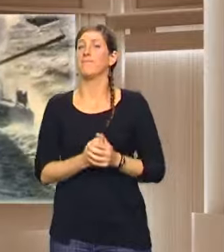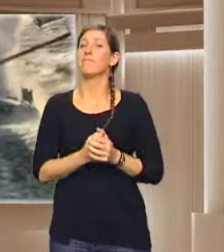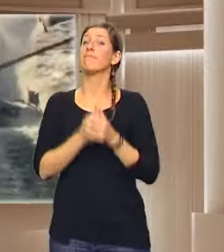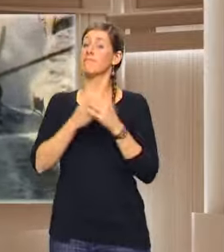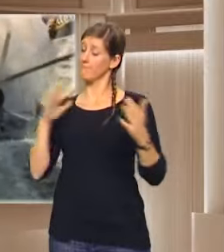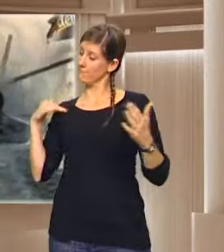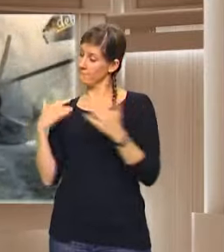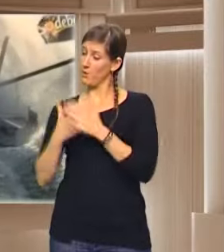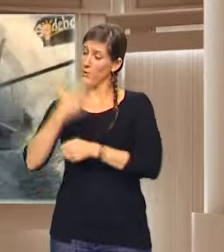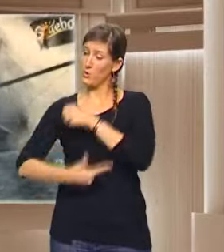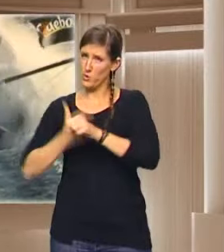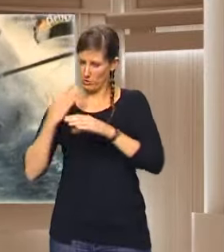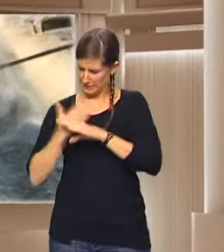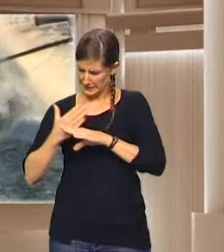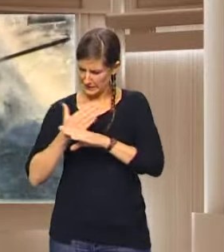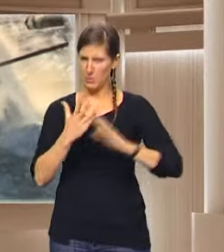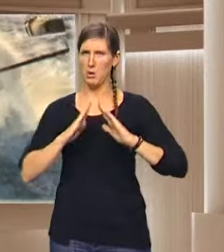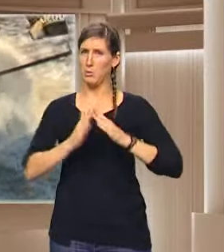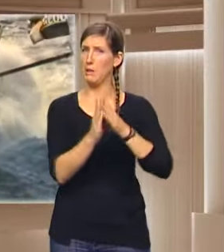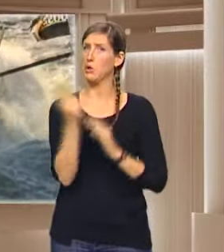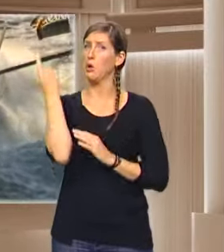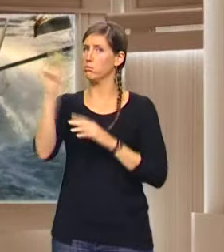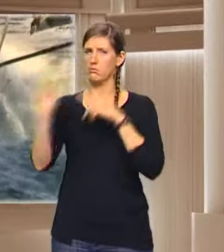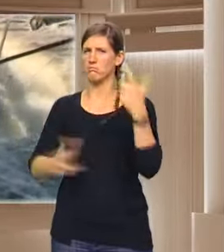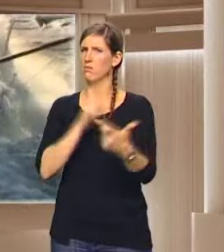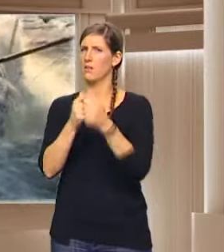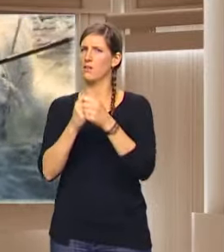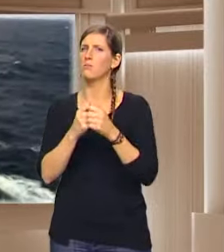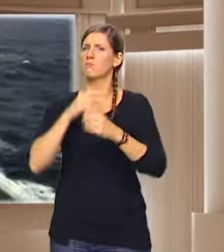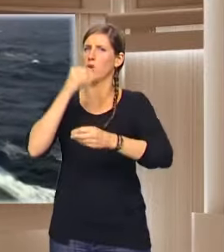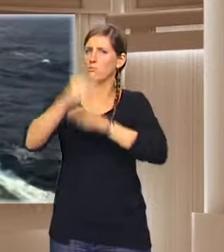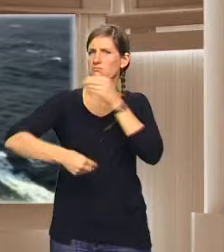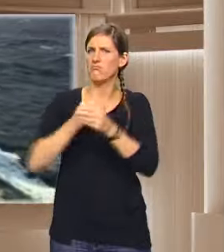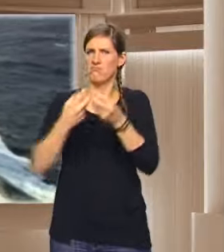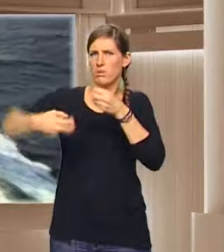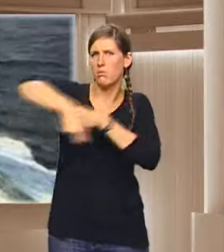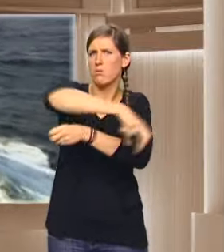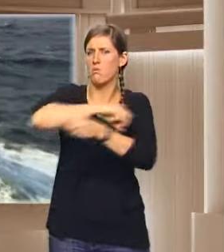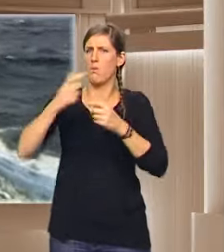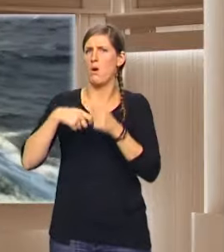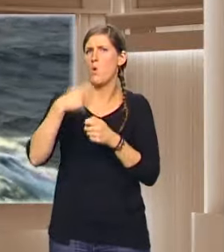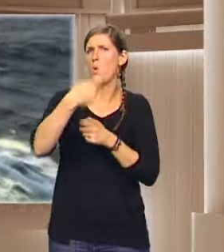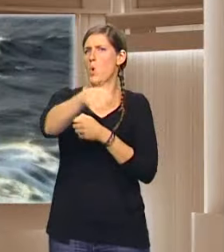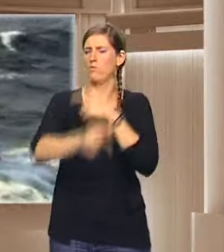il s'est préparé avec son bateau. Tout spécialement adapté pour cette course d'endurance, un 60 pieds Imoca.